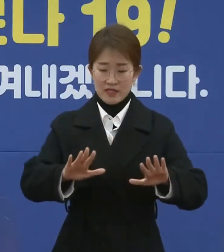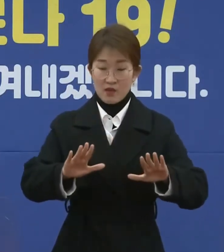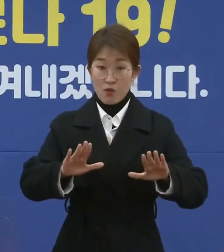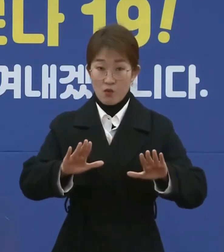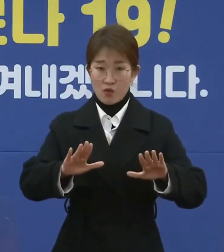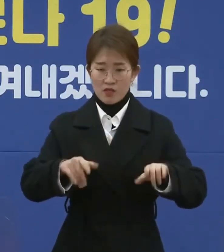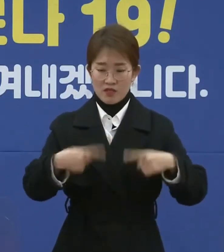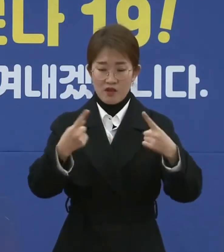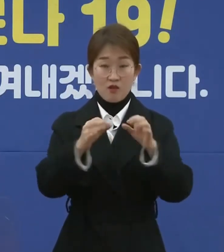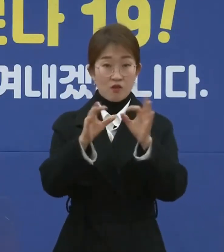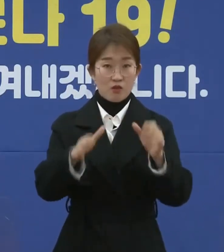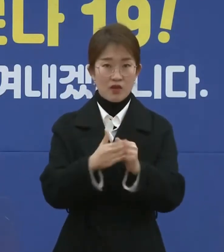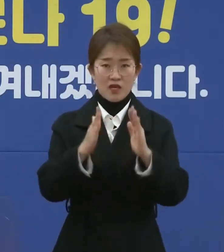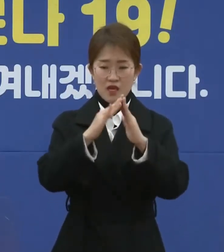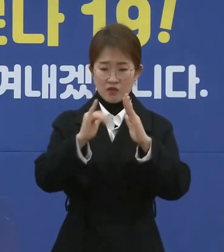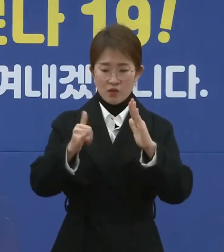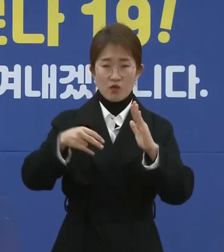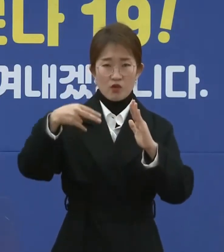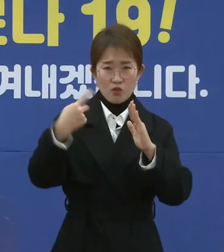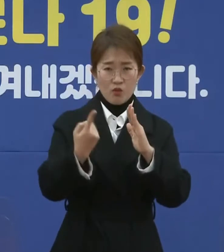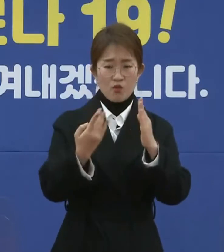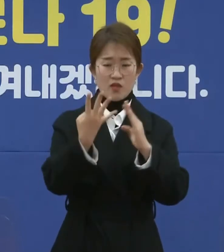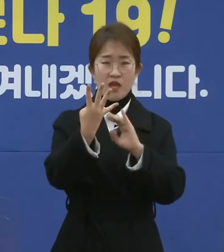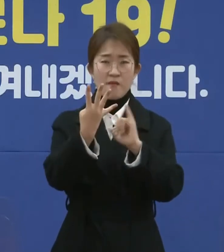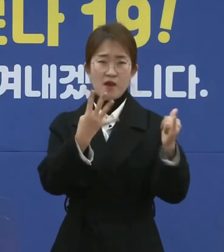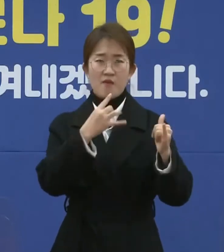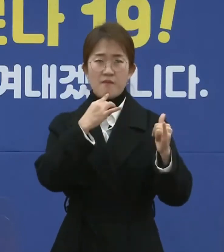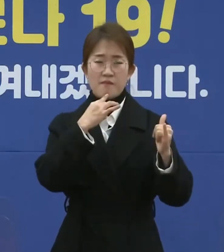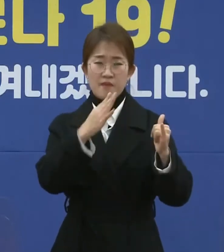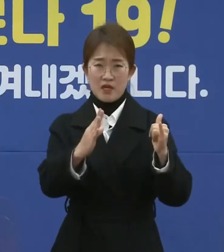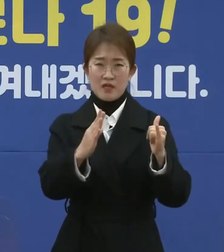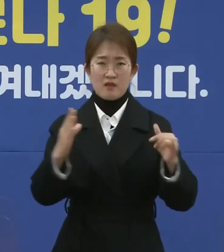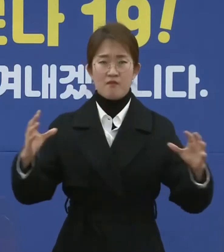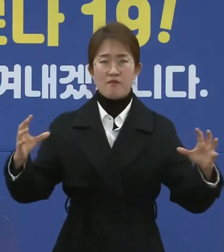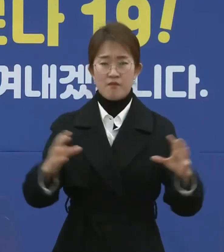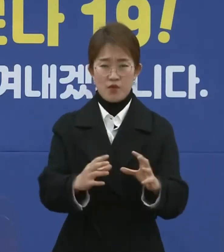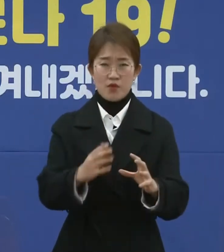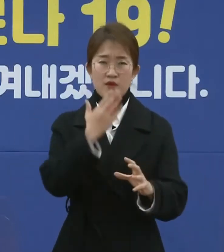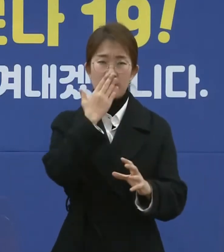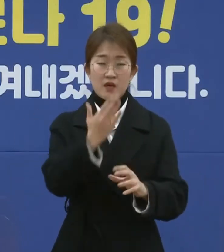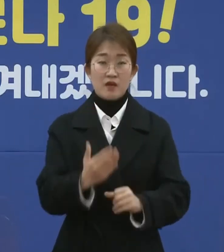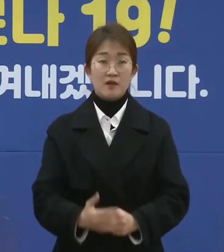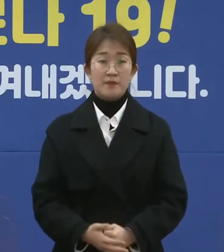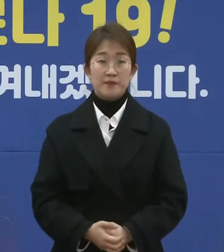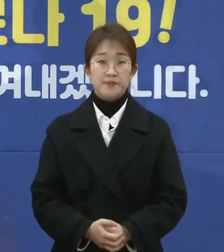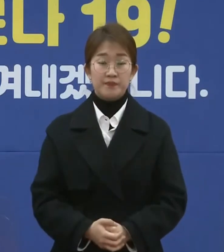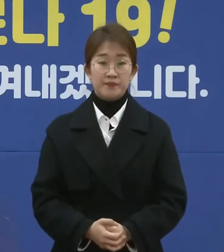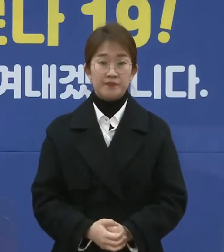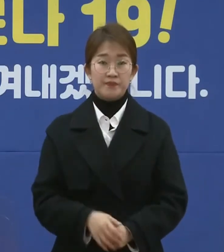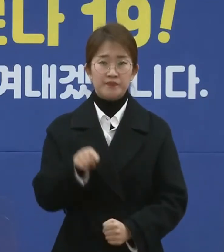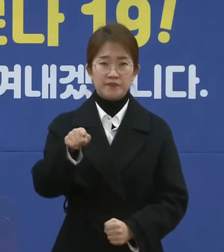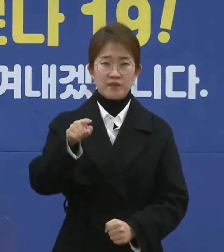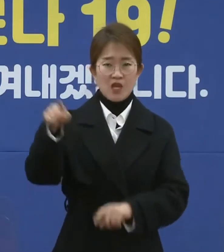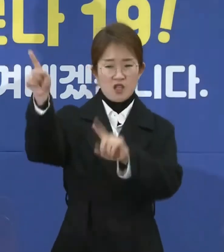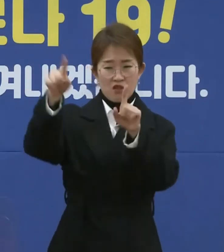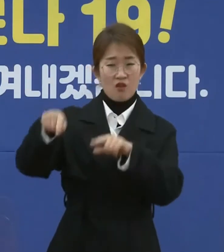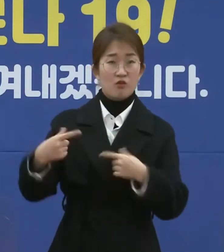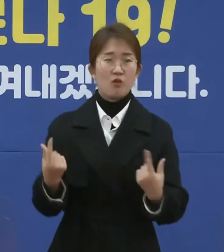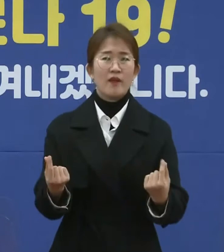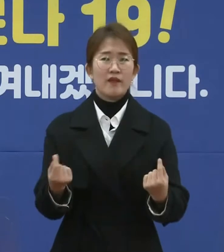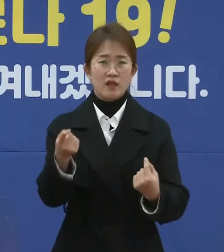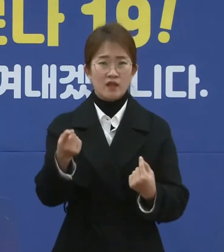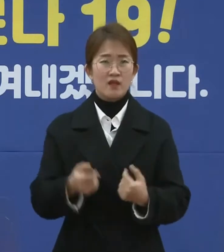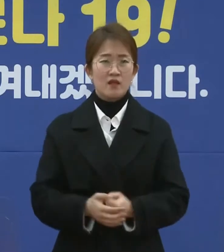가족이라도 최대 4명까지만 모일 수 있습니다. 이것은 전국 공통사항이고